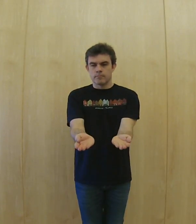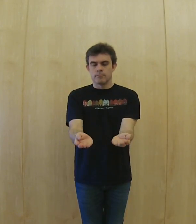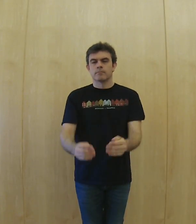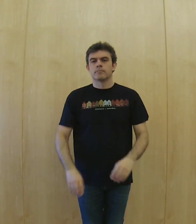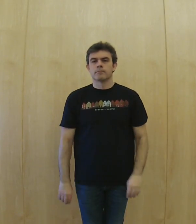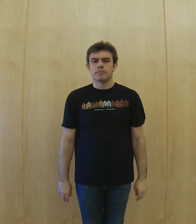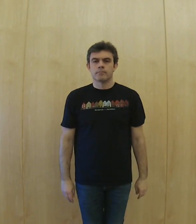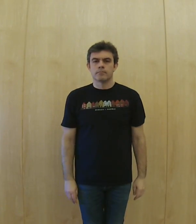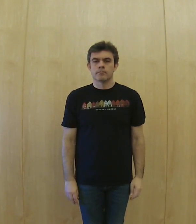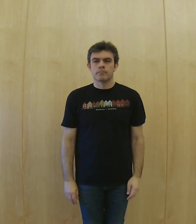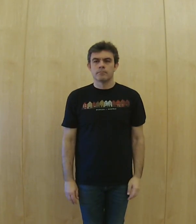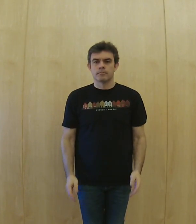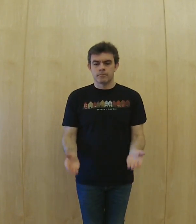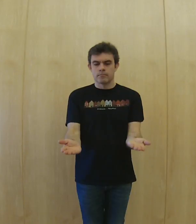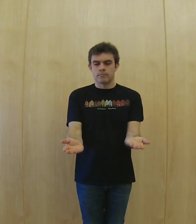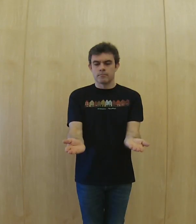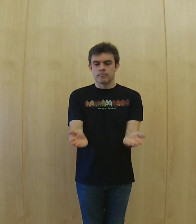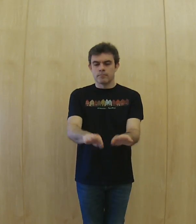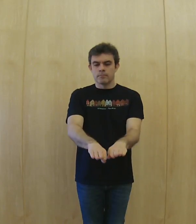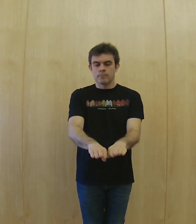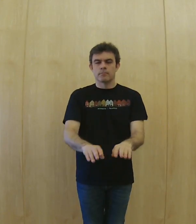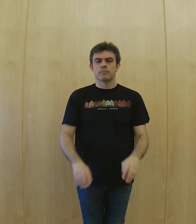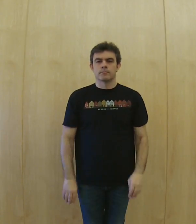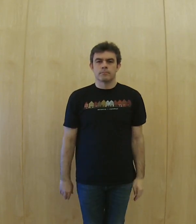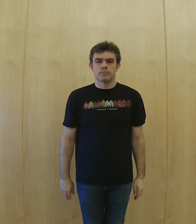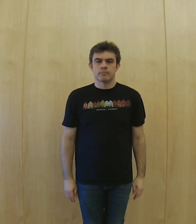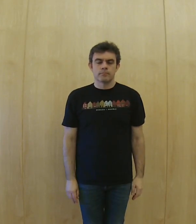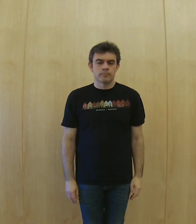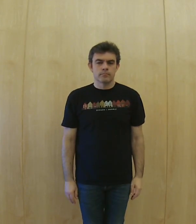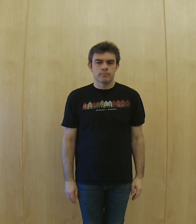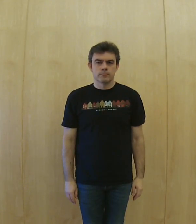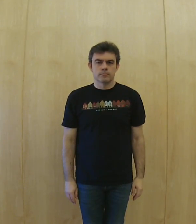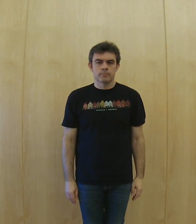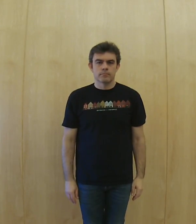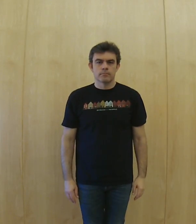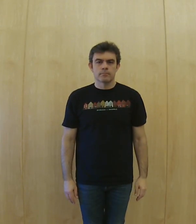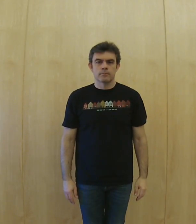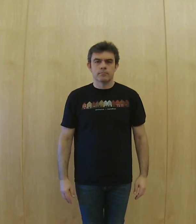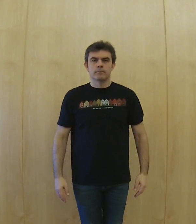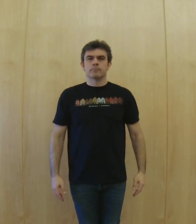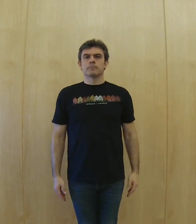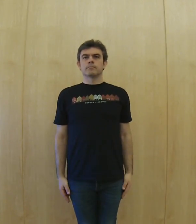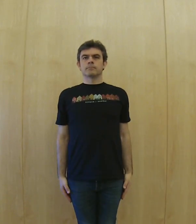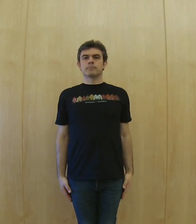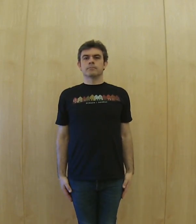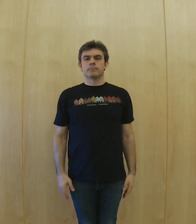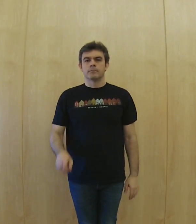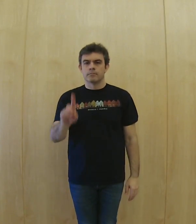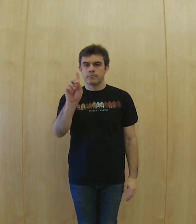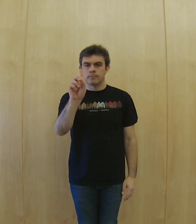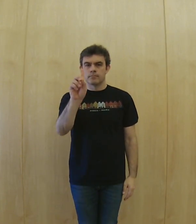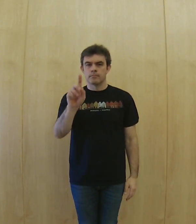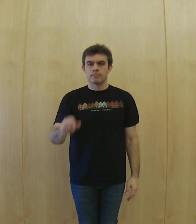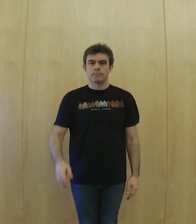close, neutro, uno, dos,